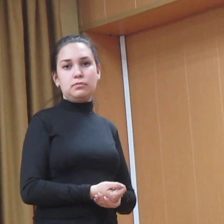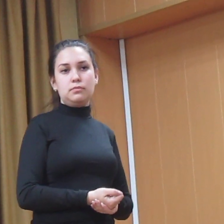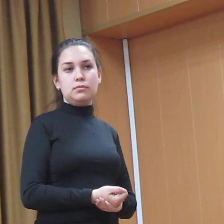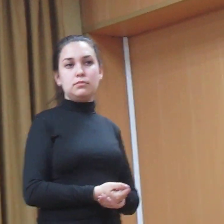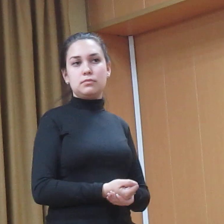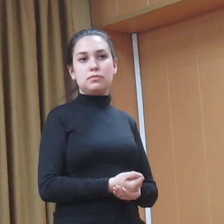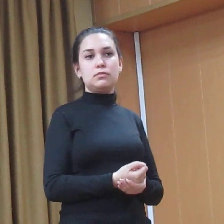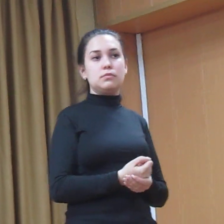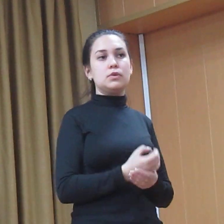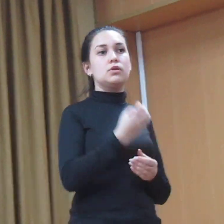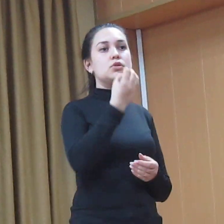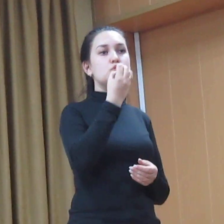Есть еще третья.